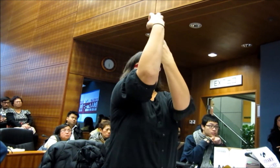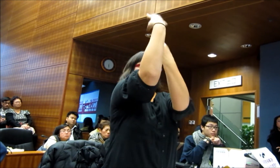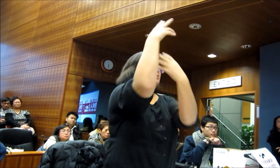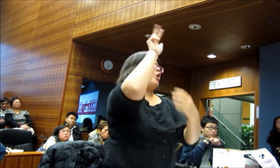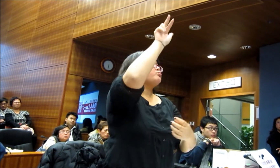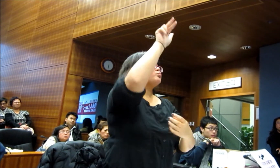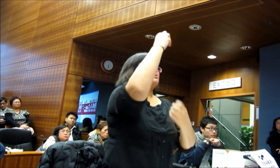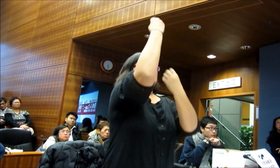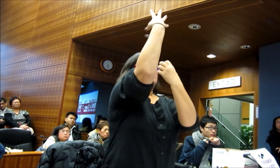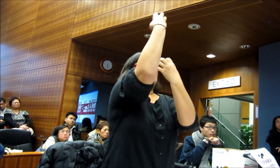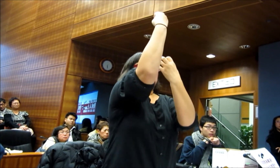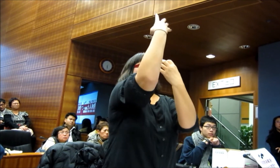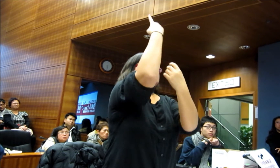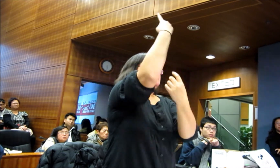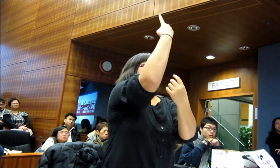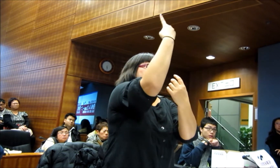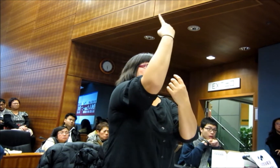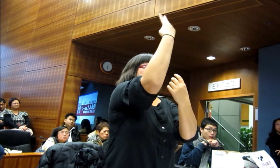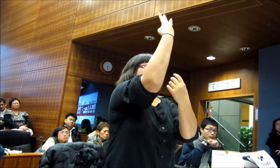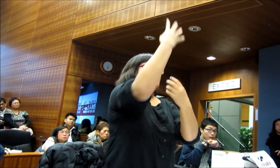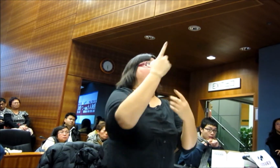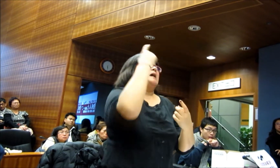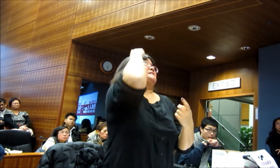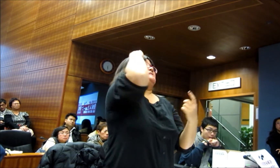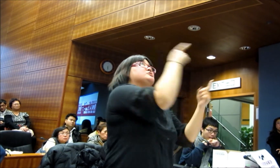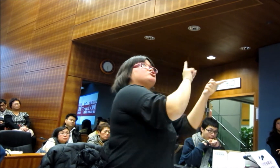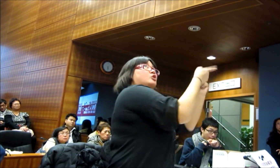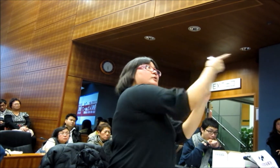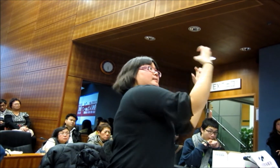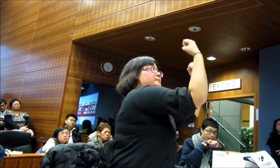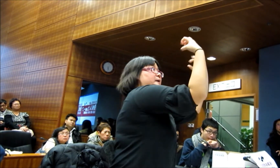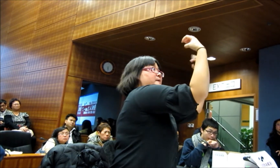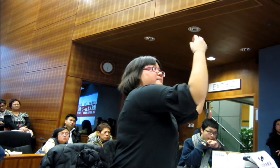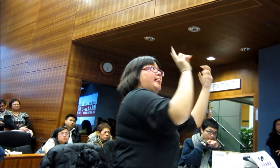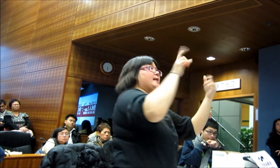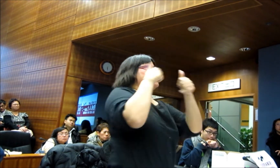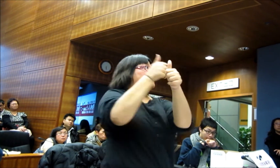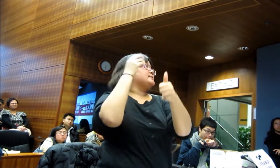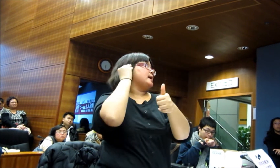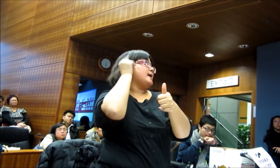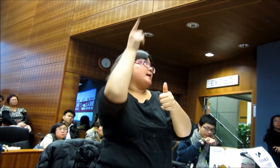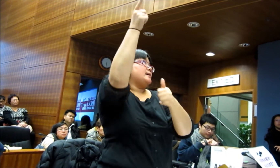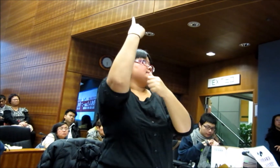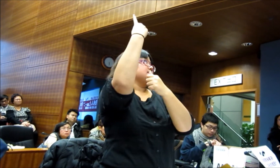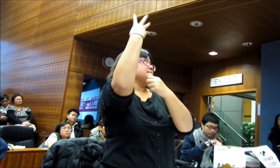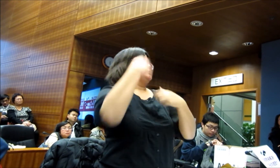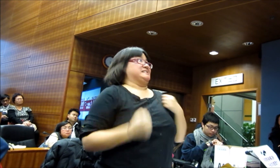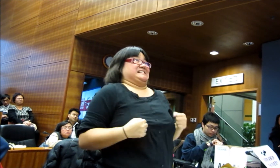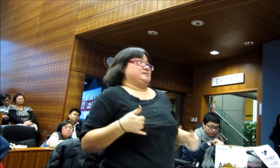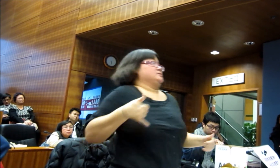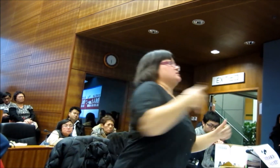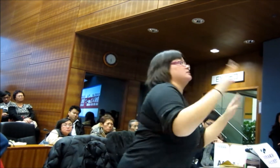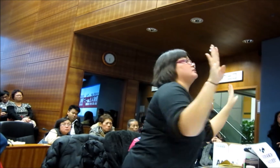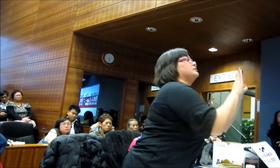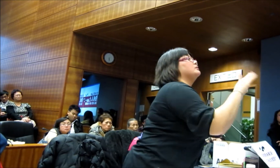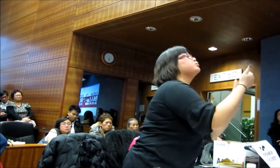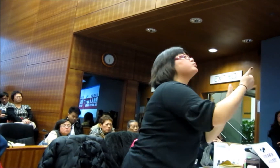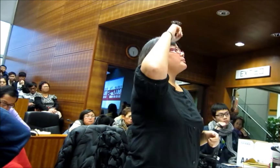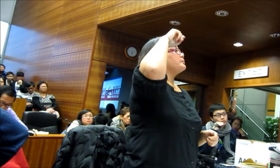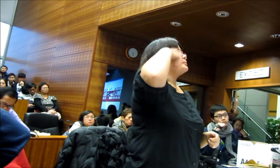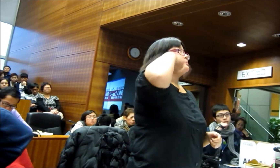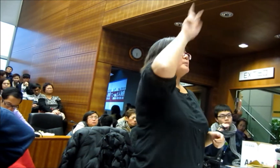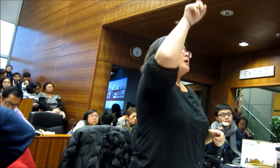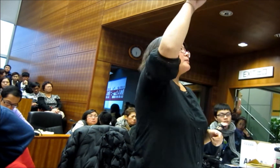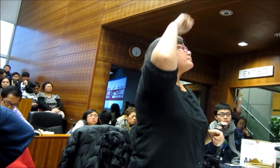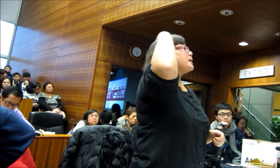人家都有一些燈在門旁邊有三眼燈一二三他們知道什麼時候準備開什麼時候關門他們就